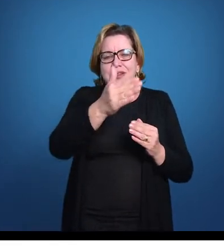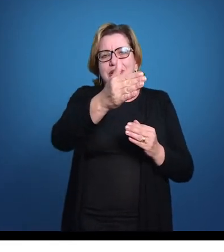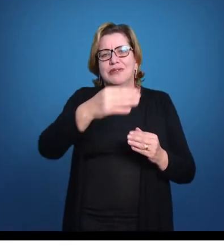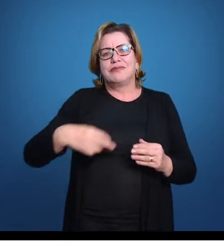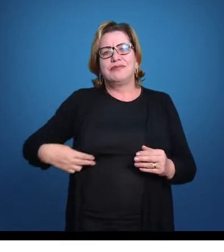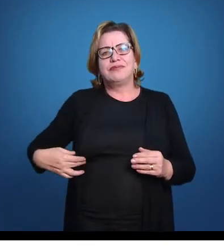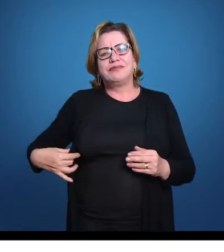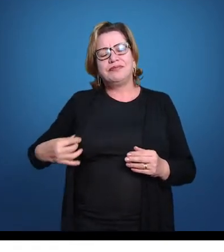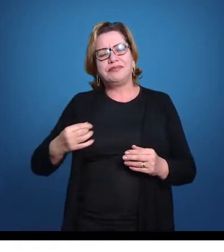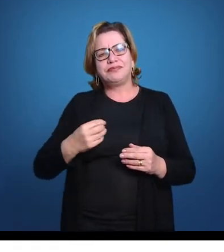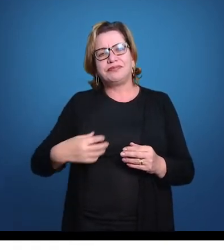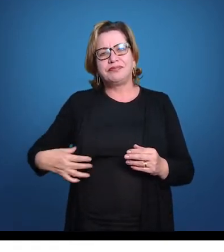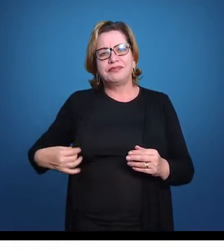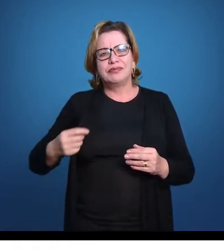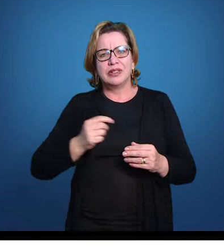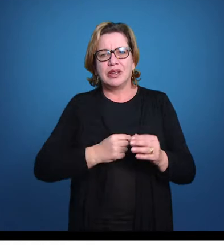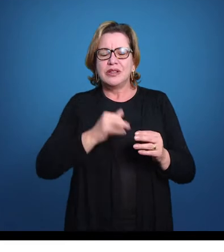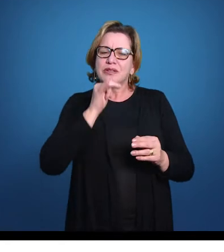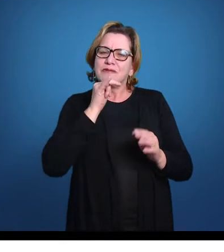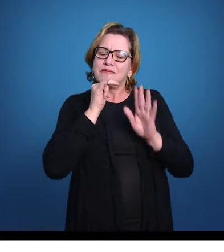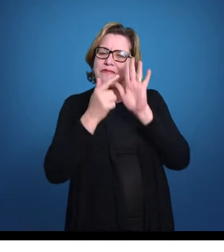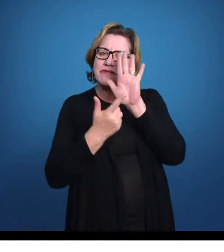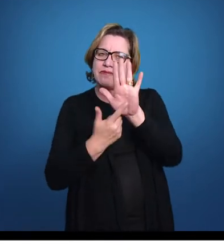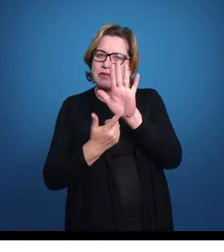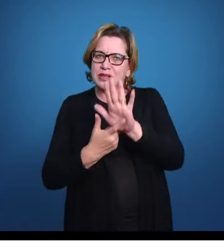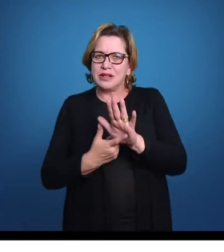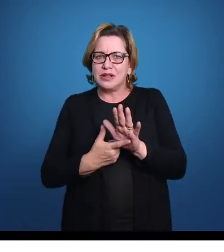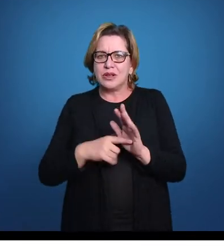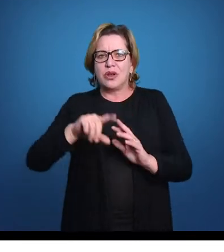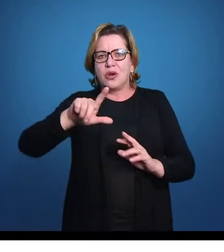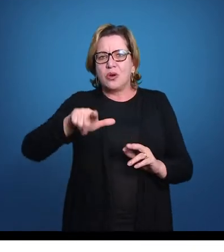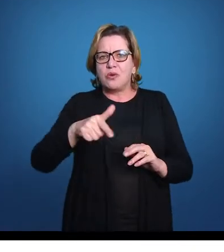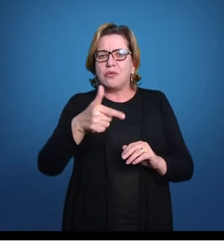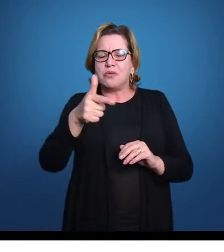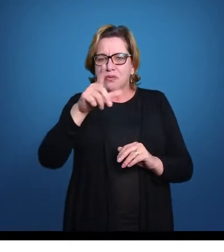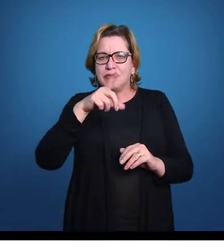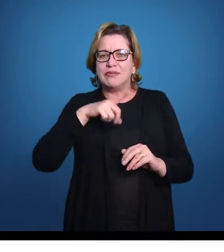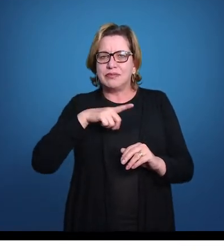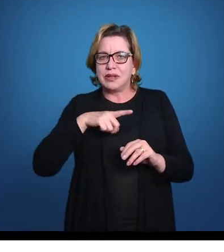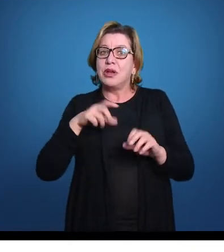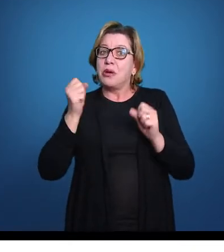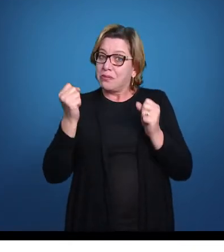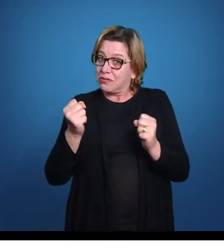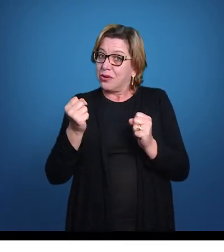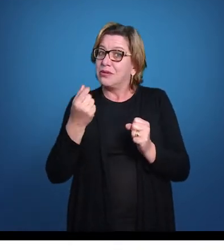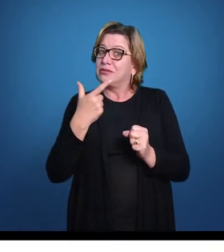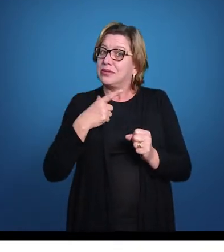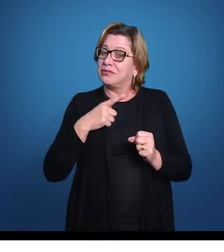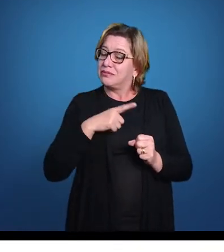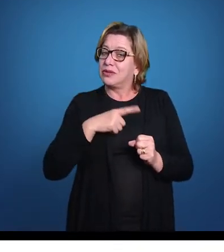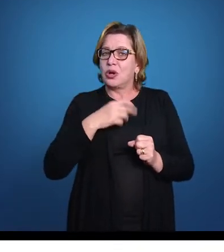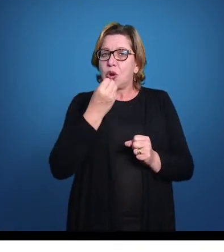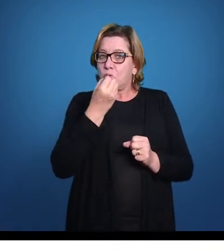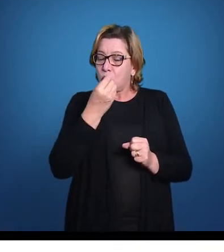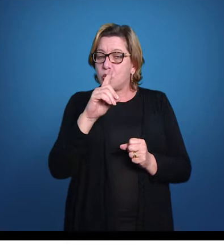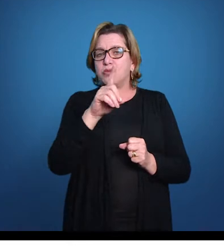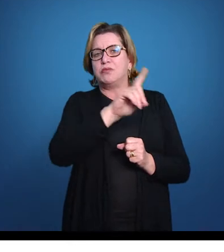exemplo aqui. Uma outra nadadeira que pode estar presente ou ausente é a segunda nadadeira